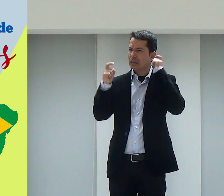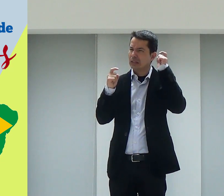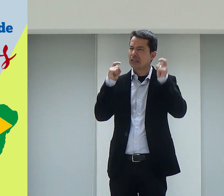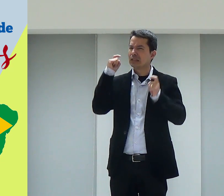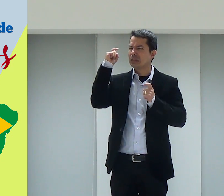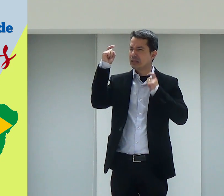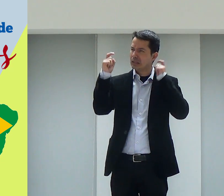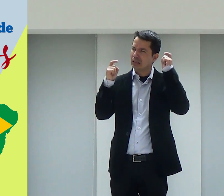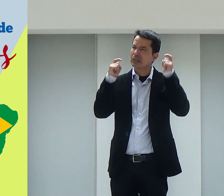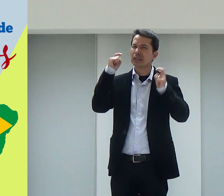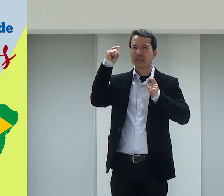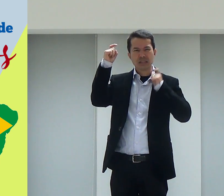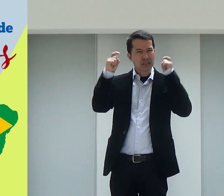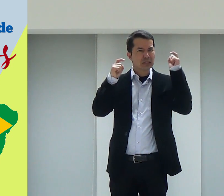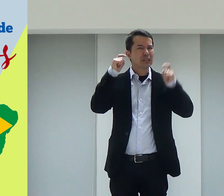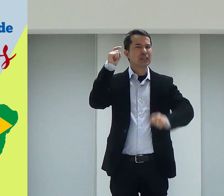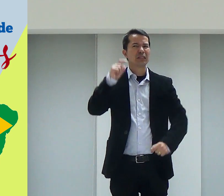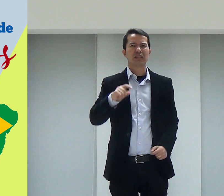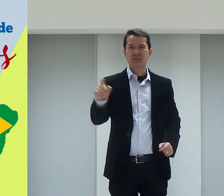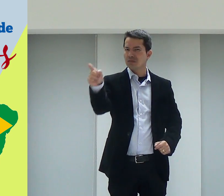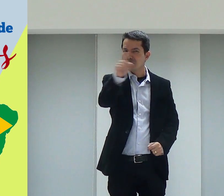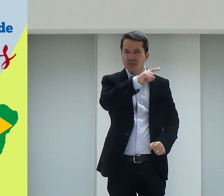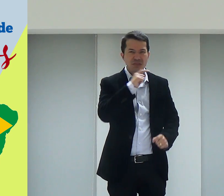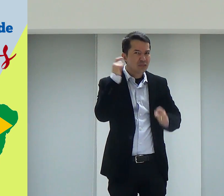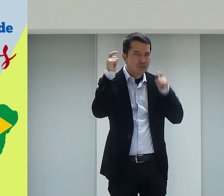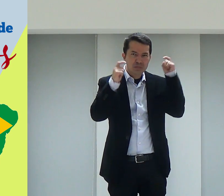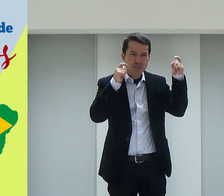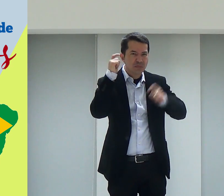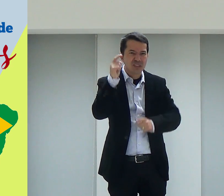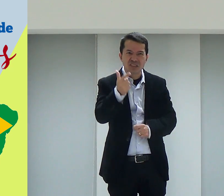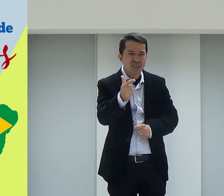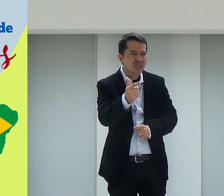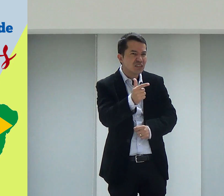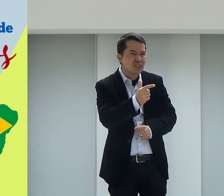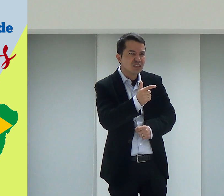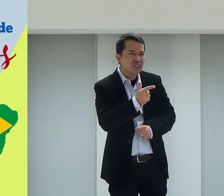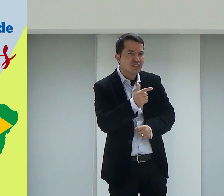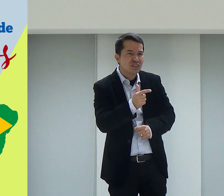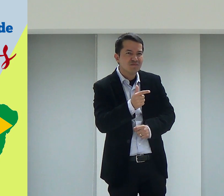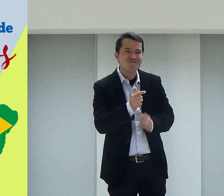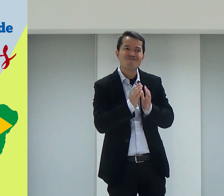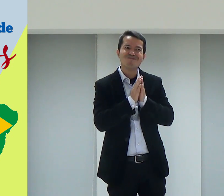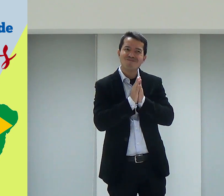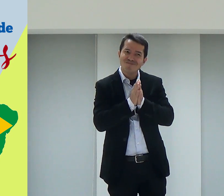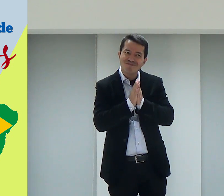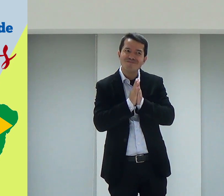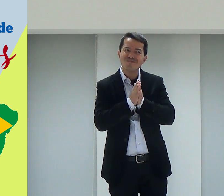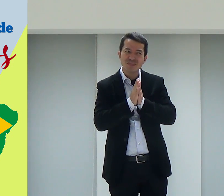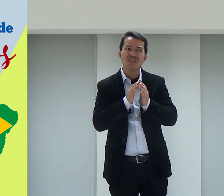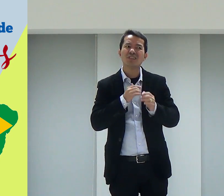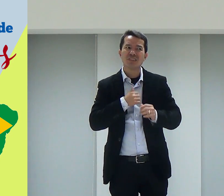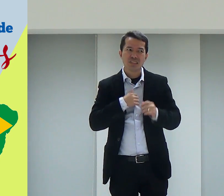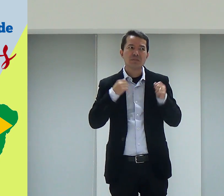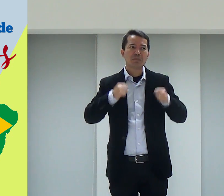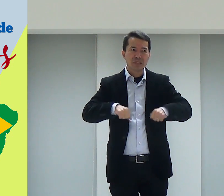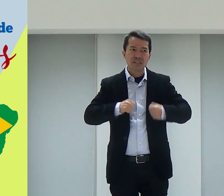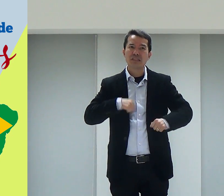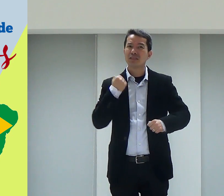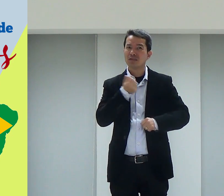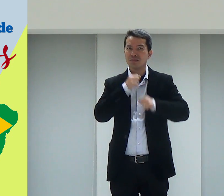E eu me preocupo com isso. E você? Você não se preocupa? Por favor. A